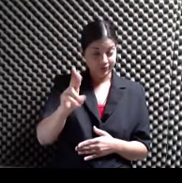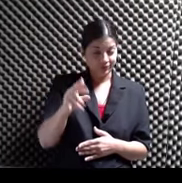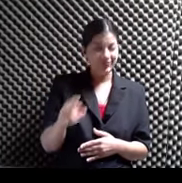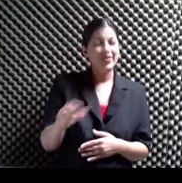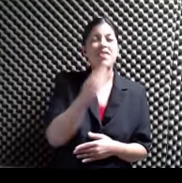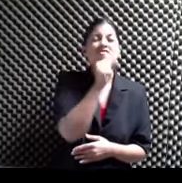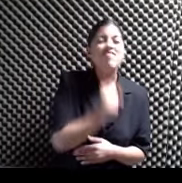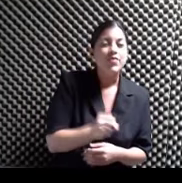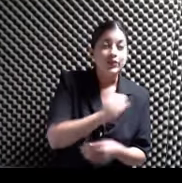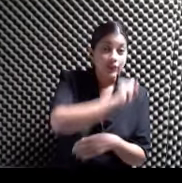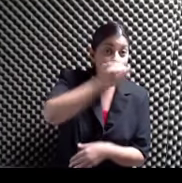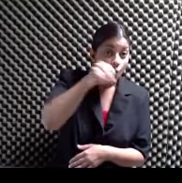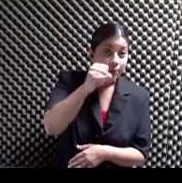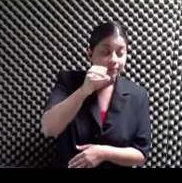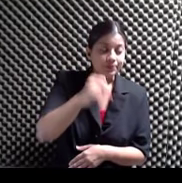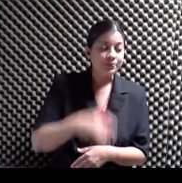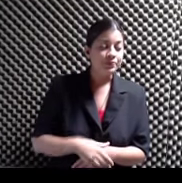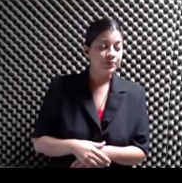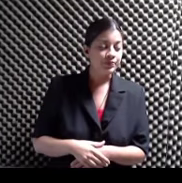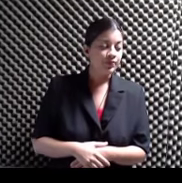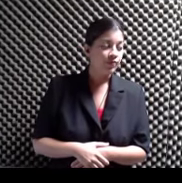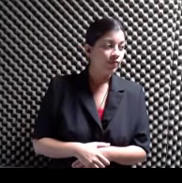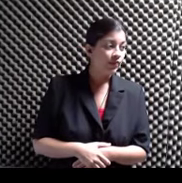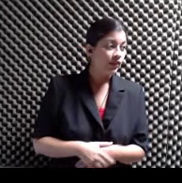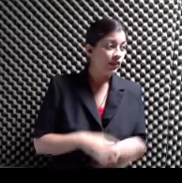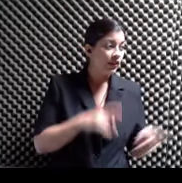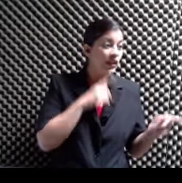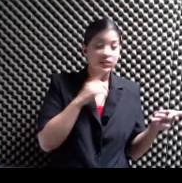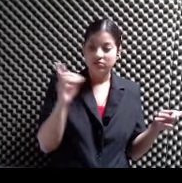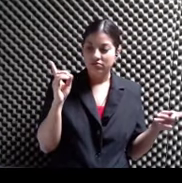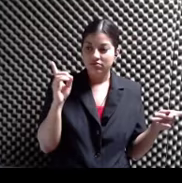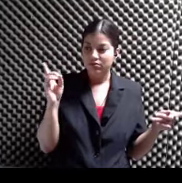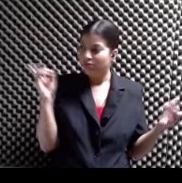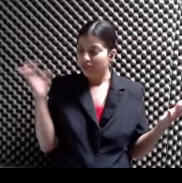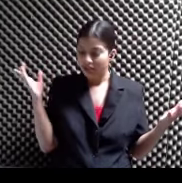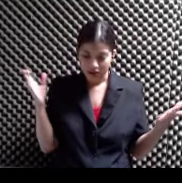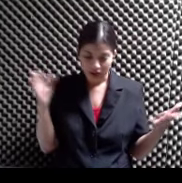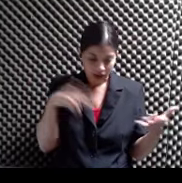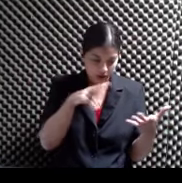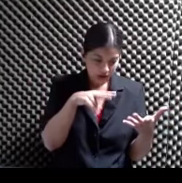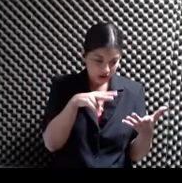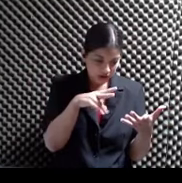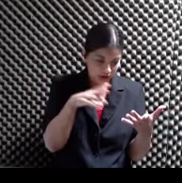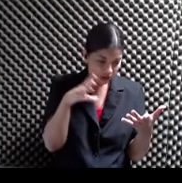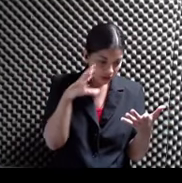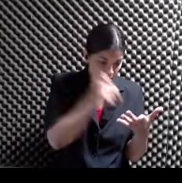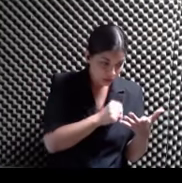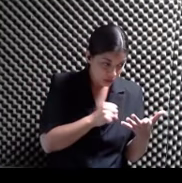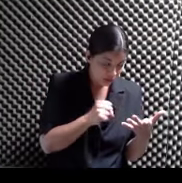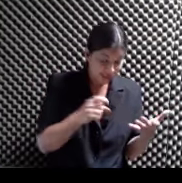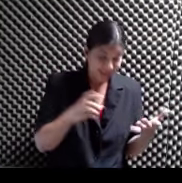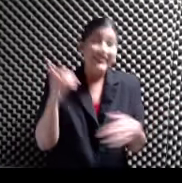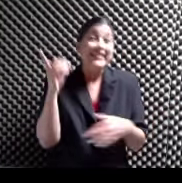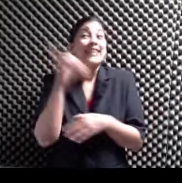Juan Esa ¿Dónde es? Ajá ¿Cómo que es donde es? No, donde es Yo sé el día que es Porque es este domingo